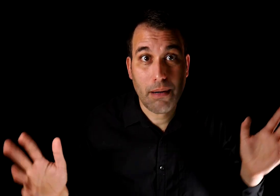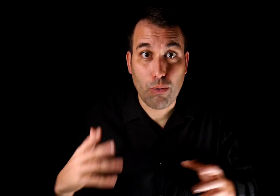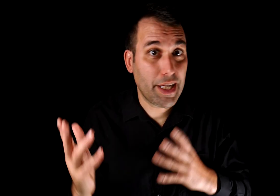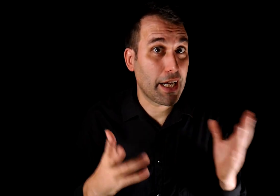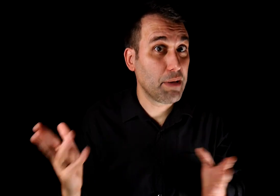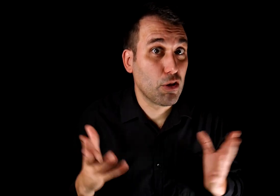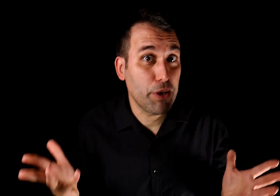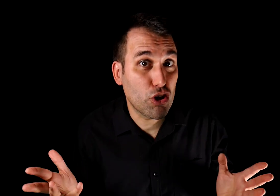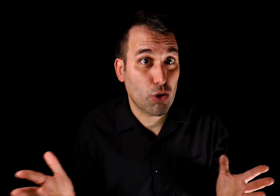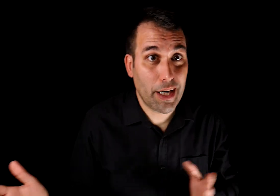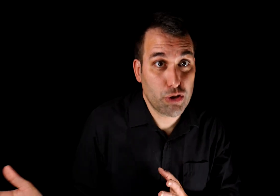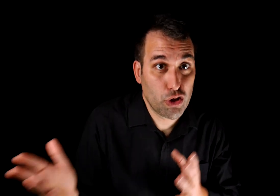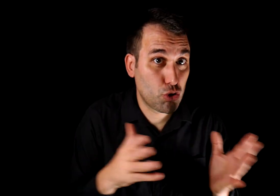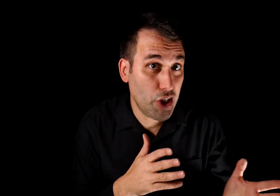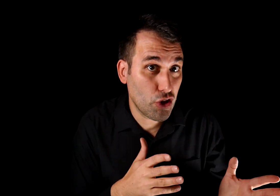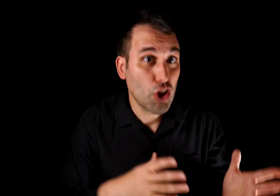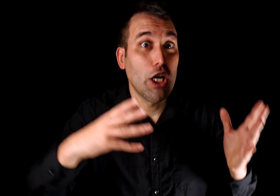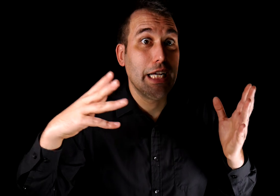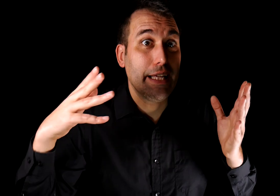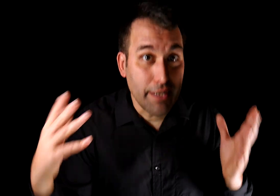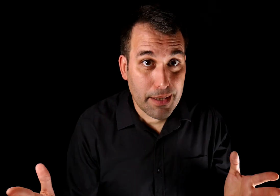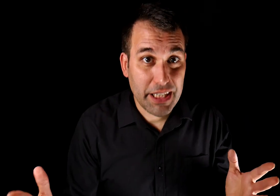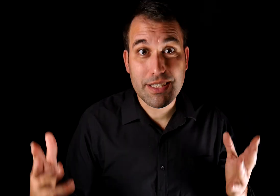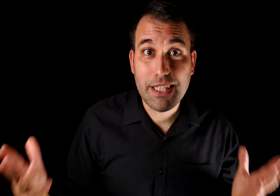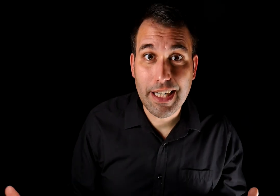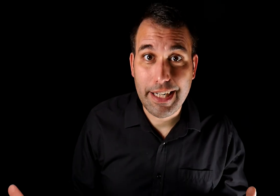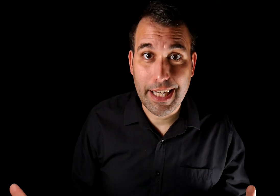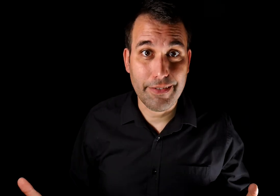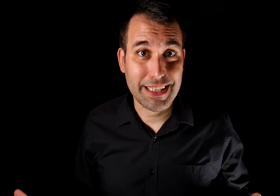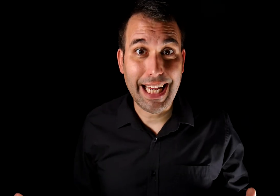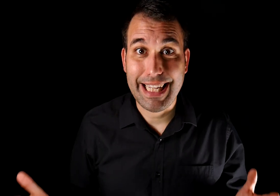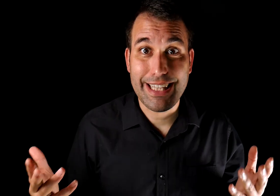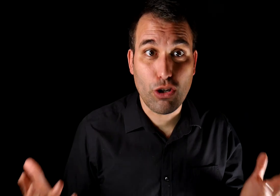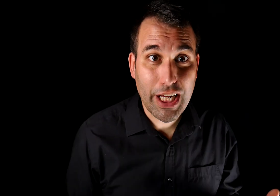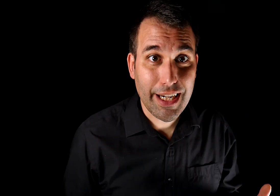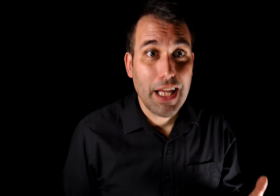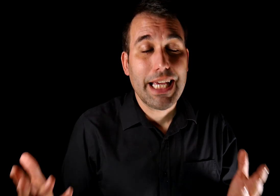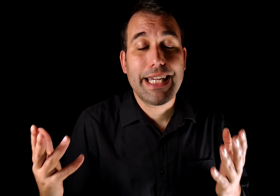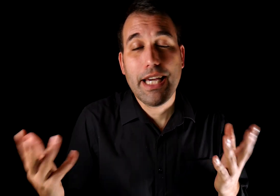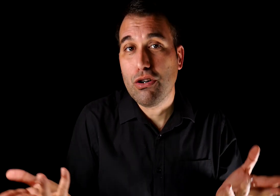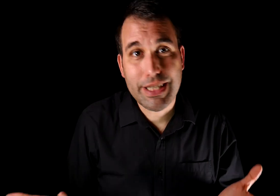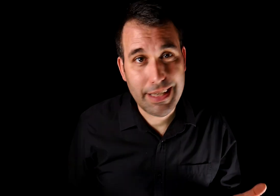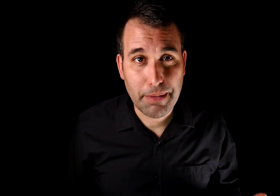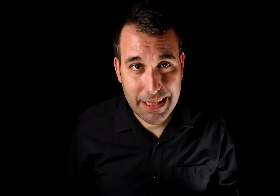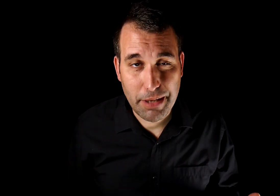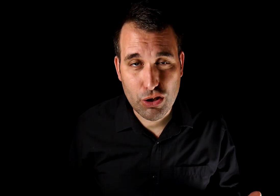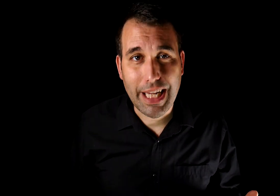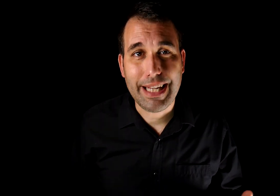volviera a cambiar de opinión sobre la cuestión del suicidio, ciertamente se inclinaría a llevarse a la gente con él, que no es ni más ni menos que la